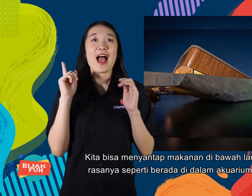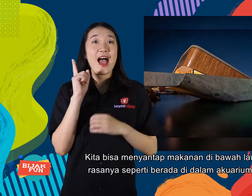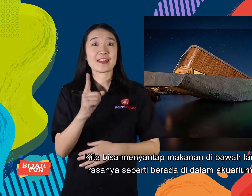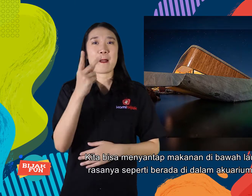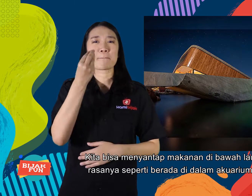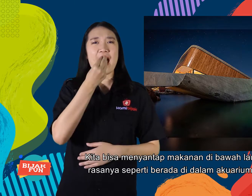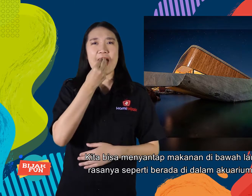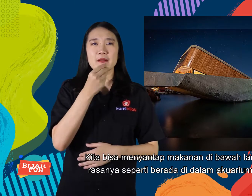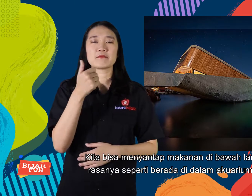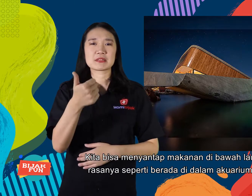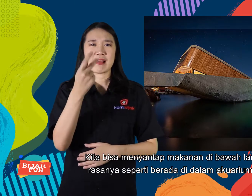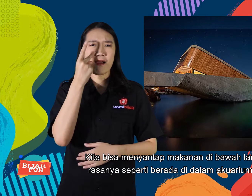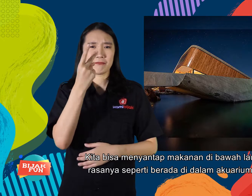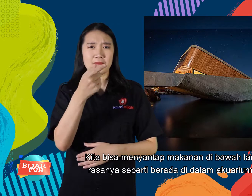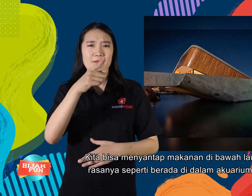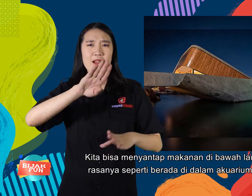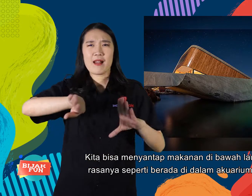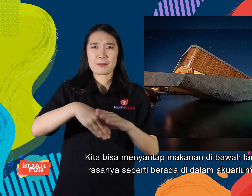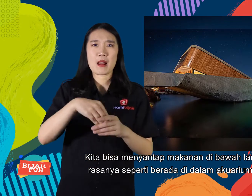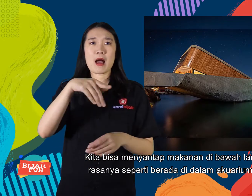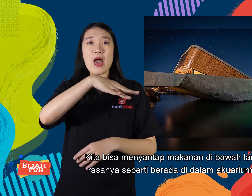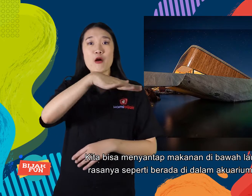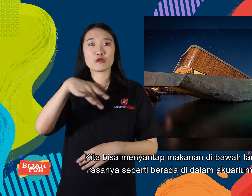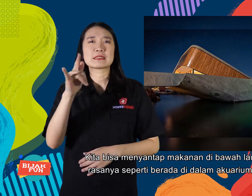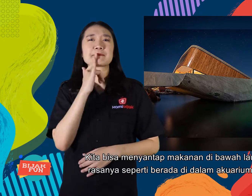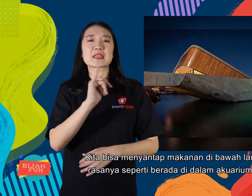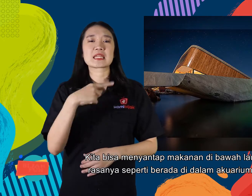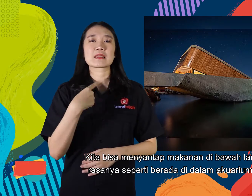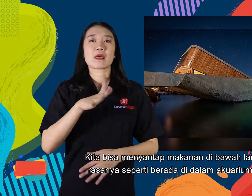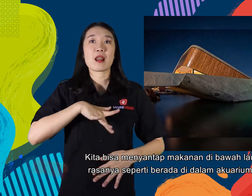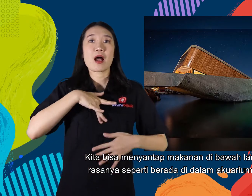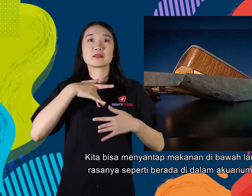Kita bisa menyentap makanan di bawah laut dan rasanya seperti berada di dalam akwarium.